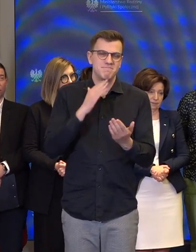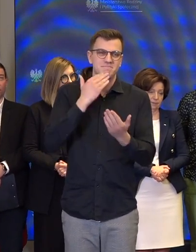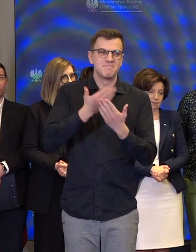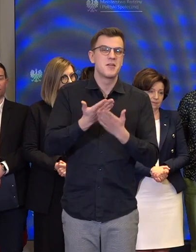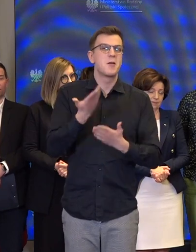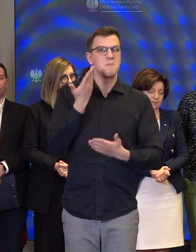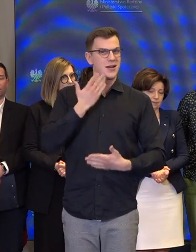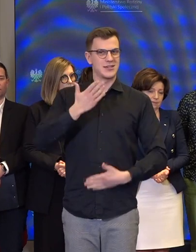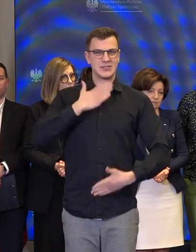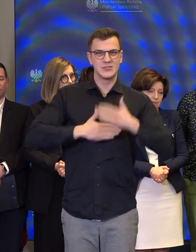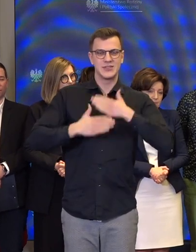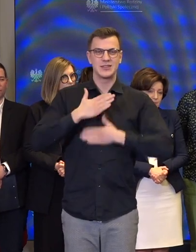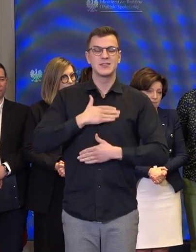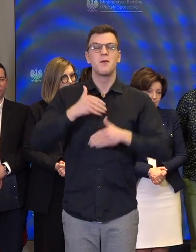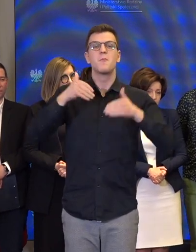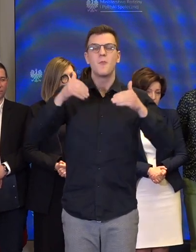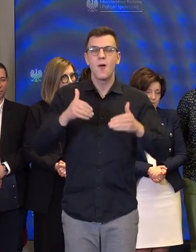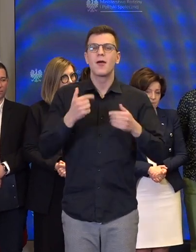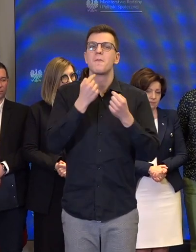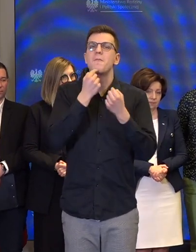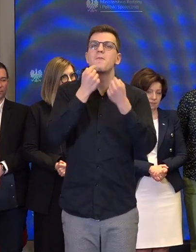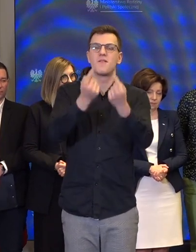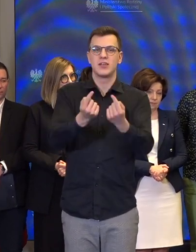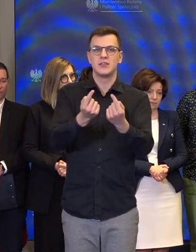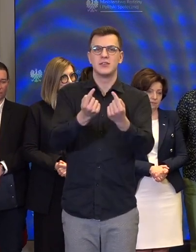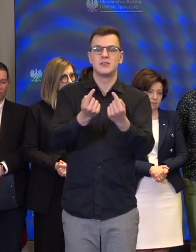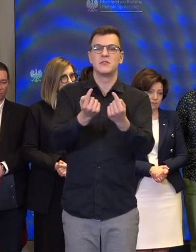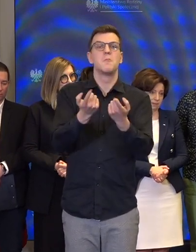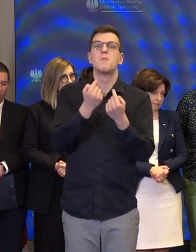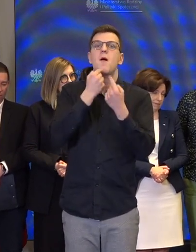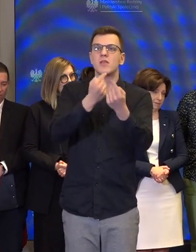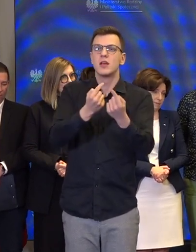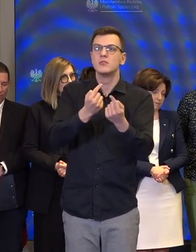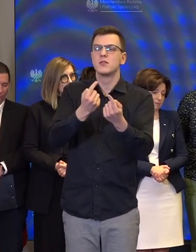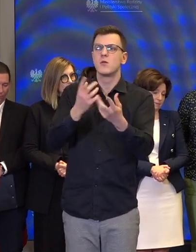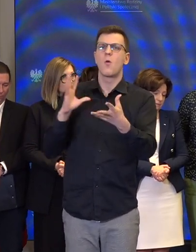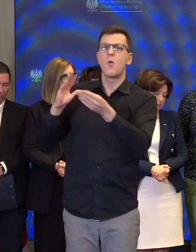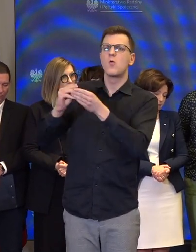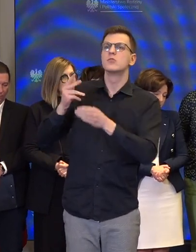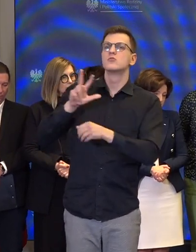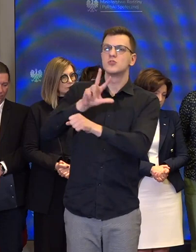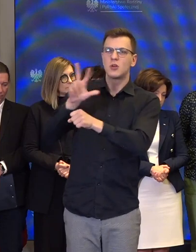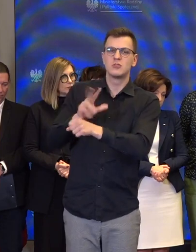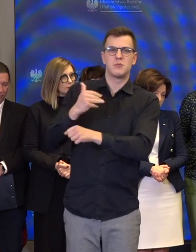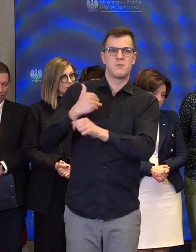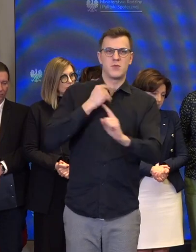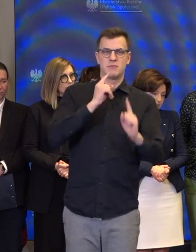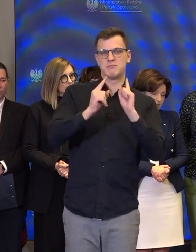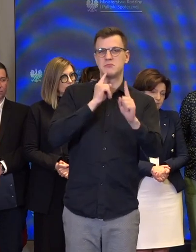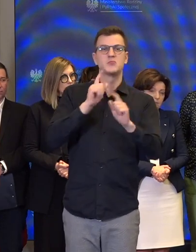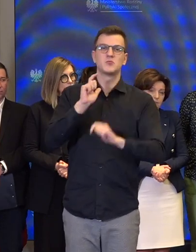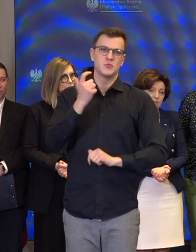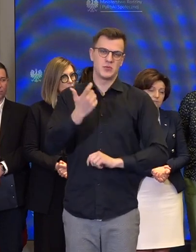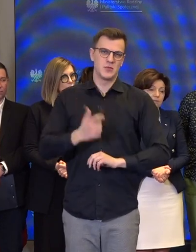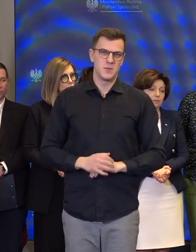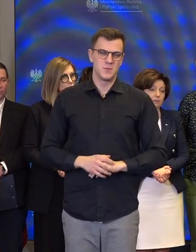zaprezentować efekt tego naszego